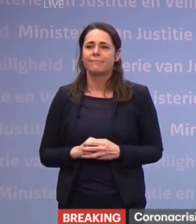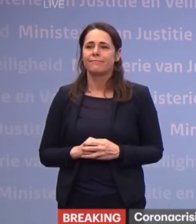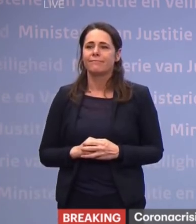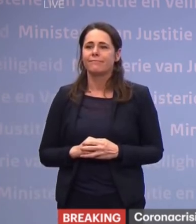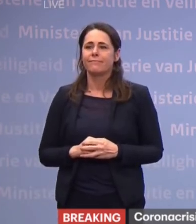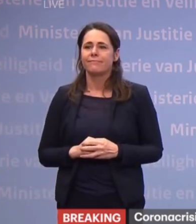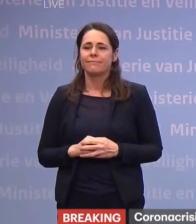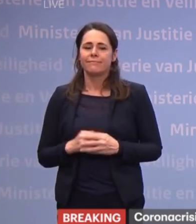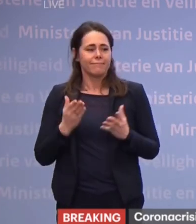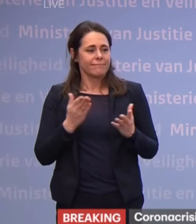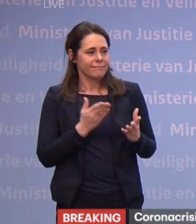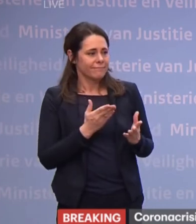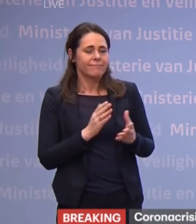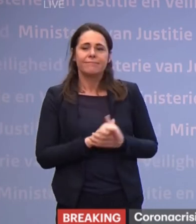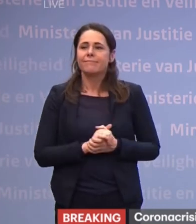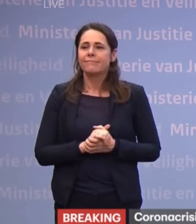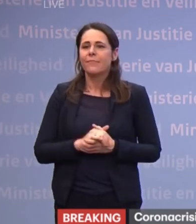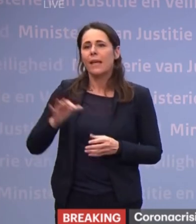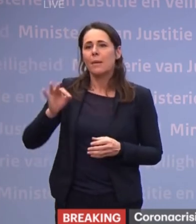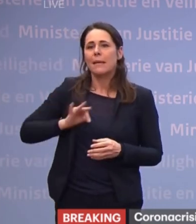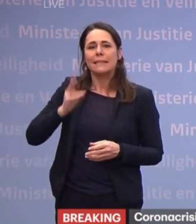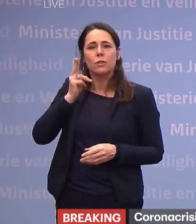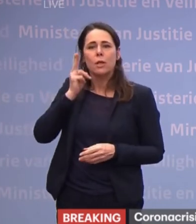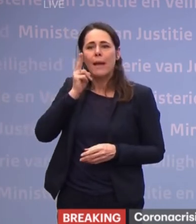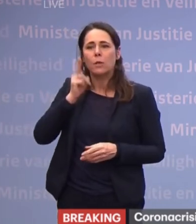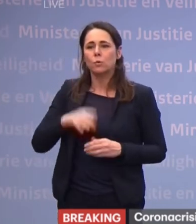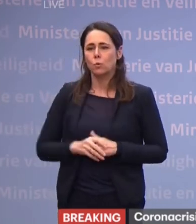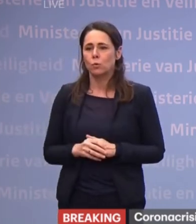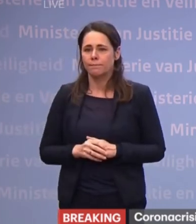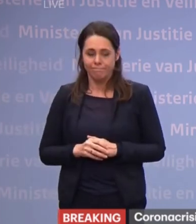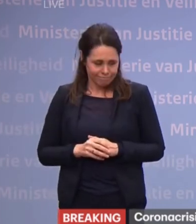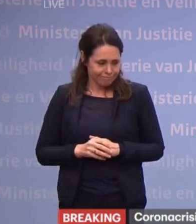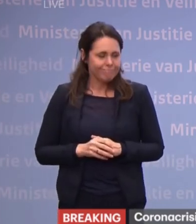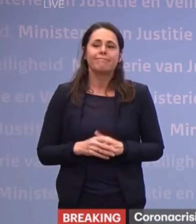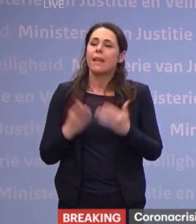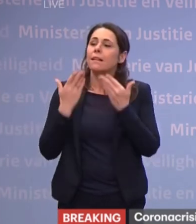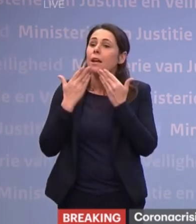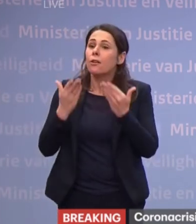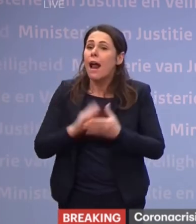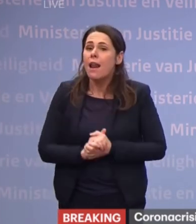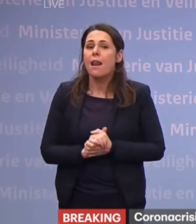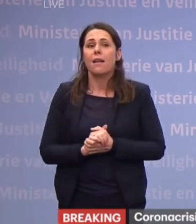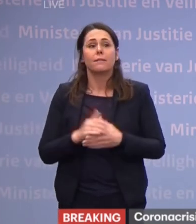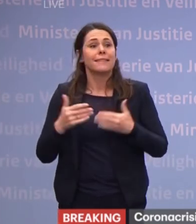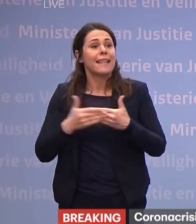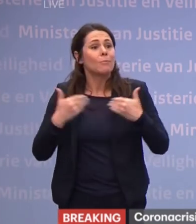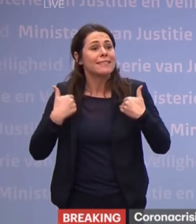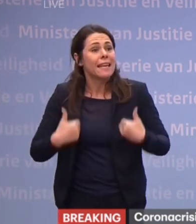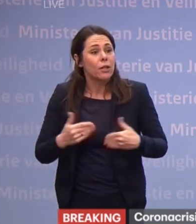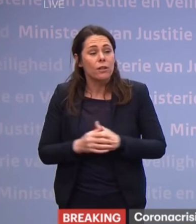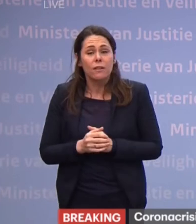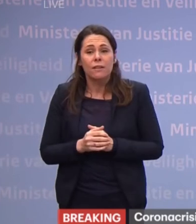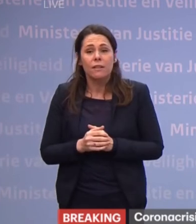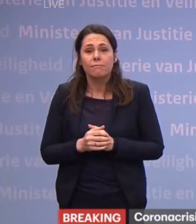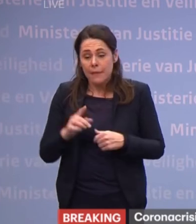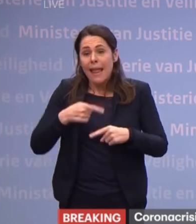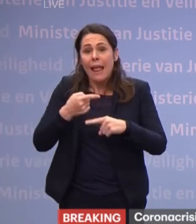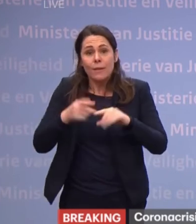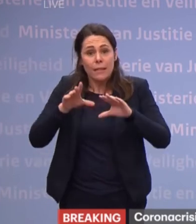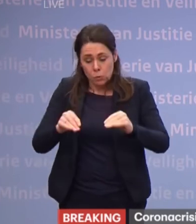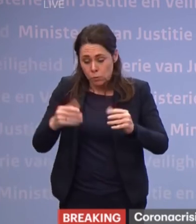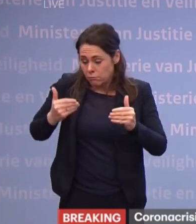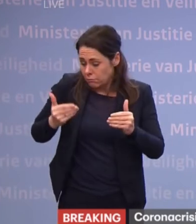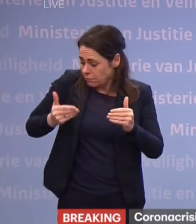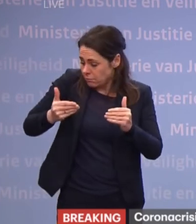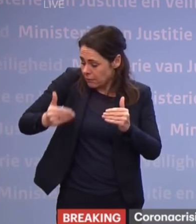Oké, dan is nu het woord aan minister Bruins. Dank u wel. Dames en heren, zoals we dat steeds doen, baseren we